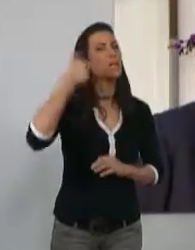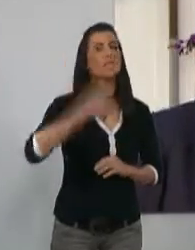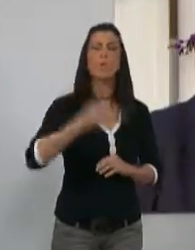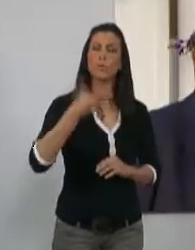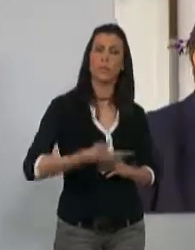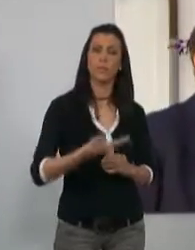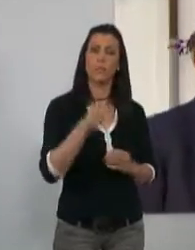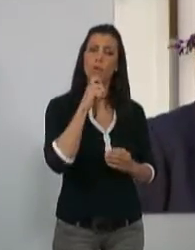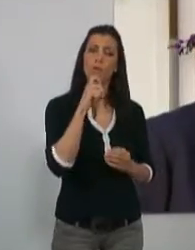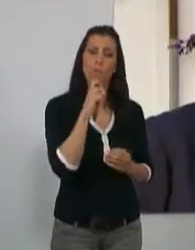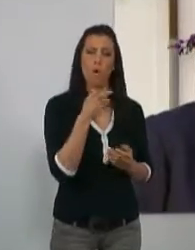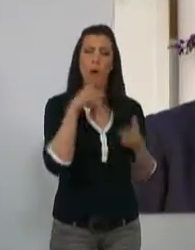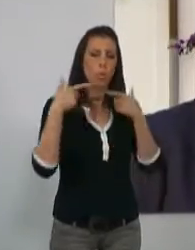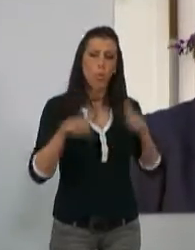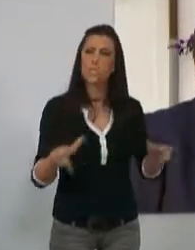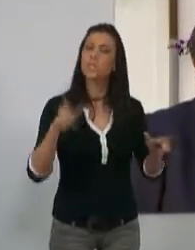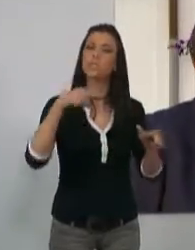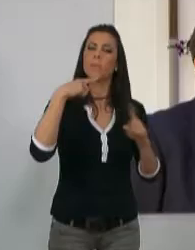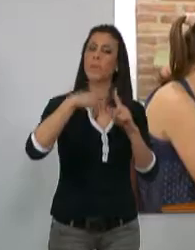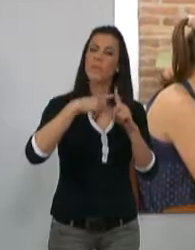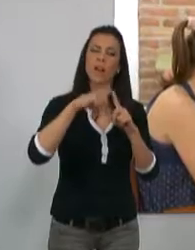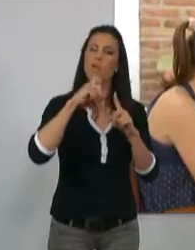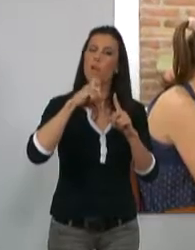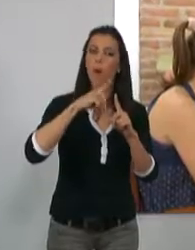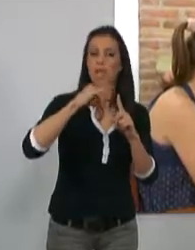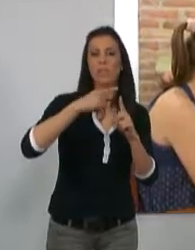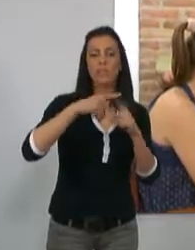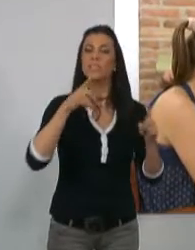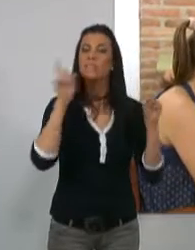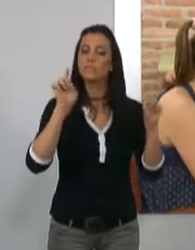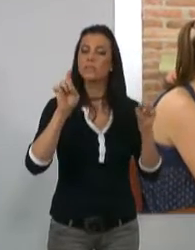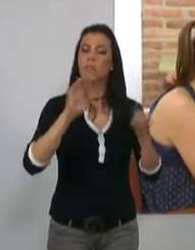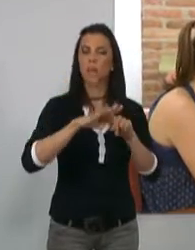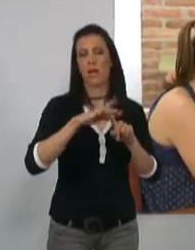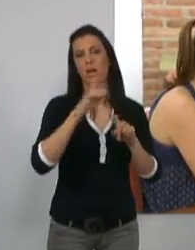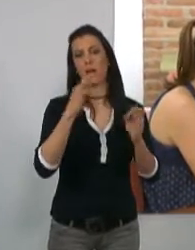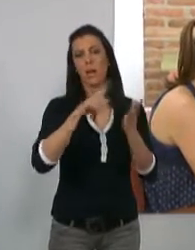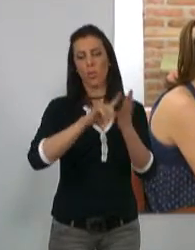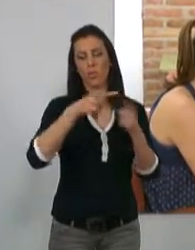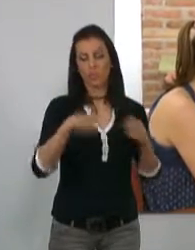habilidad de lingüísticas en los contextos y niveles de enseñanza de lenguas.